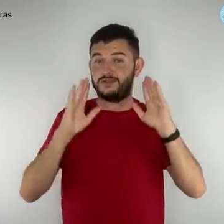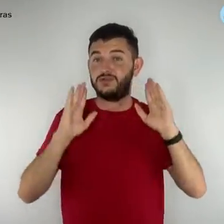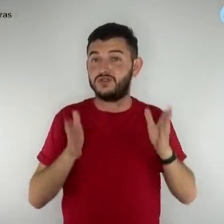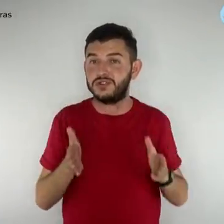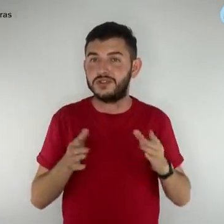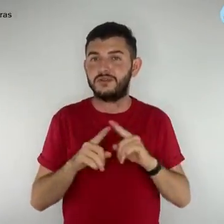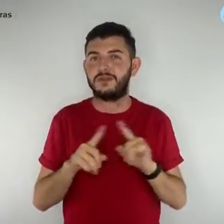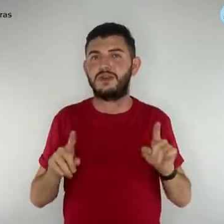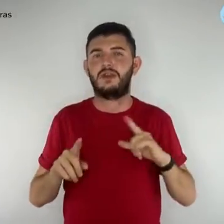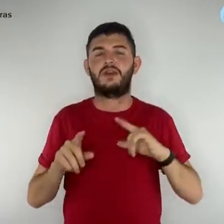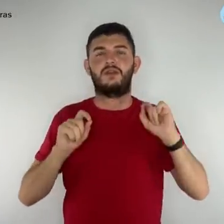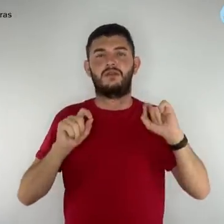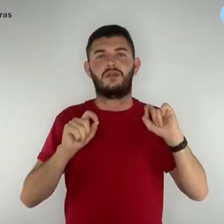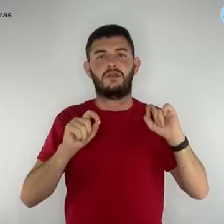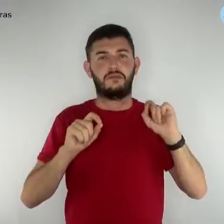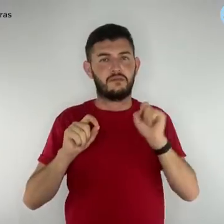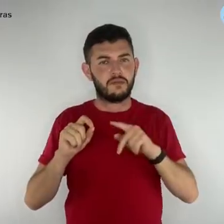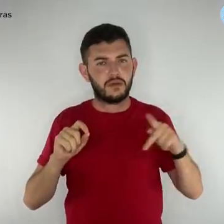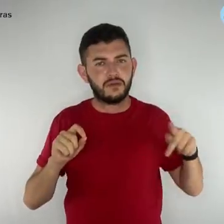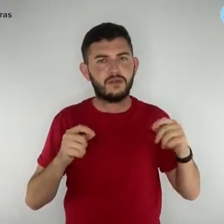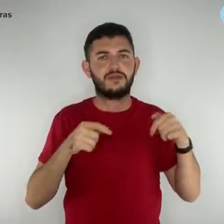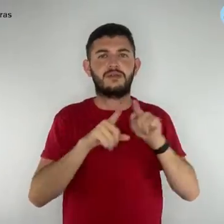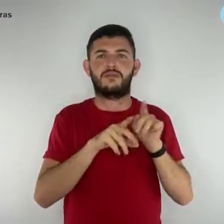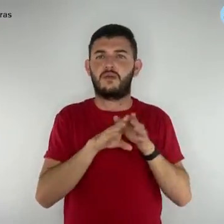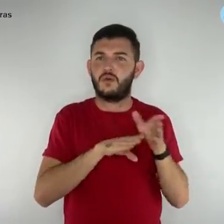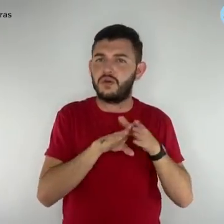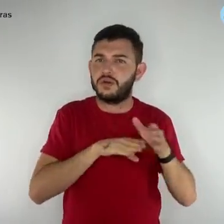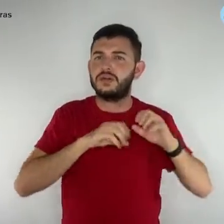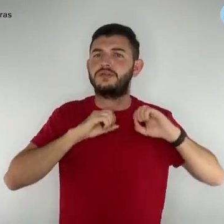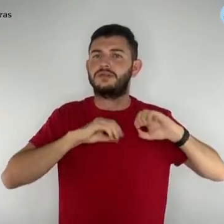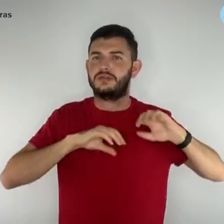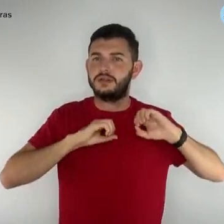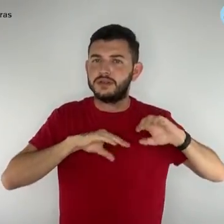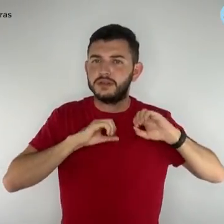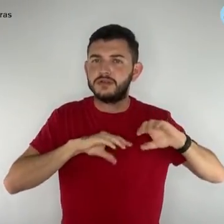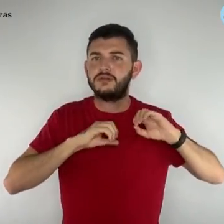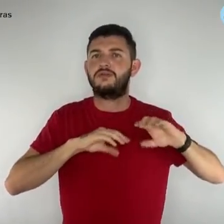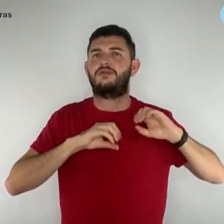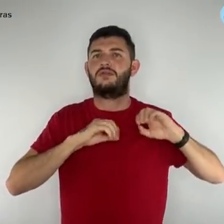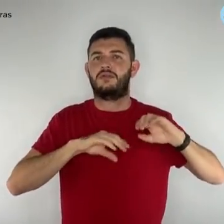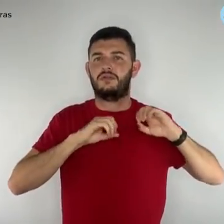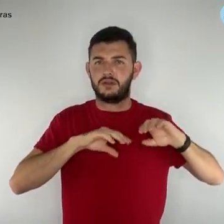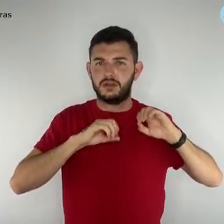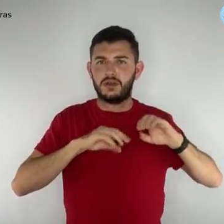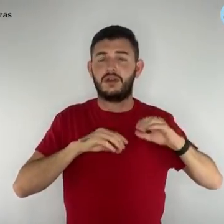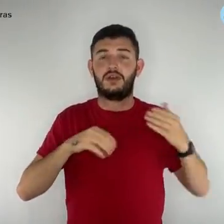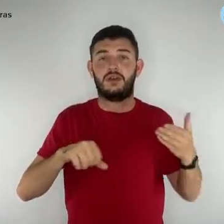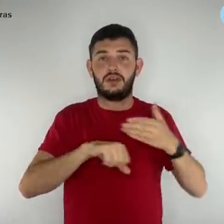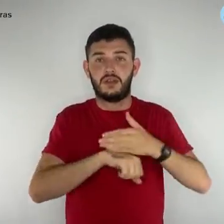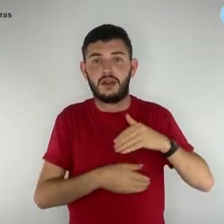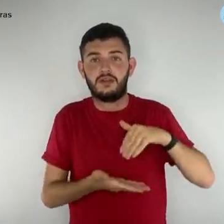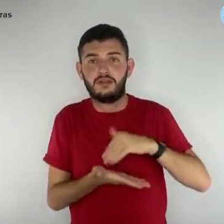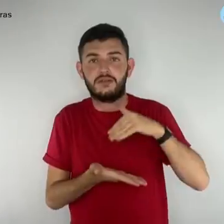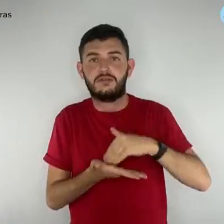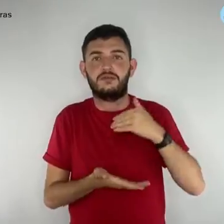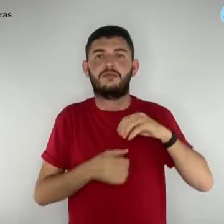toda uma geração de professores e orientadores educacionais que chegaram à Secretaria de Educação